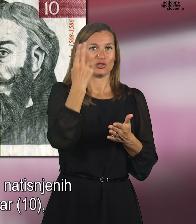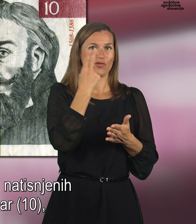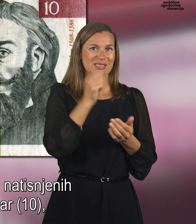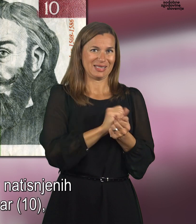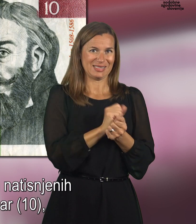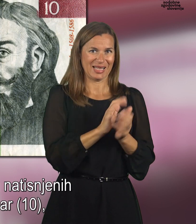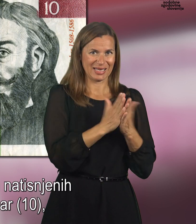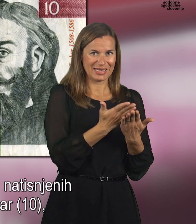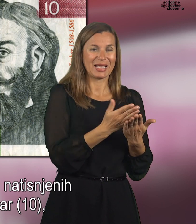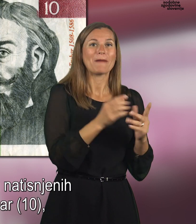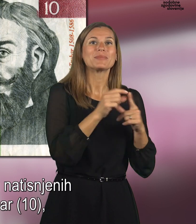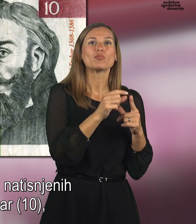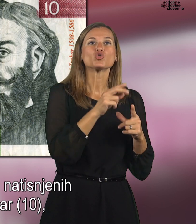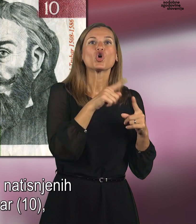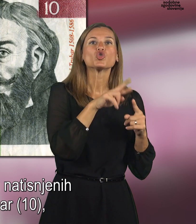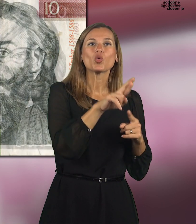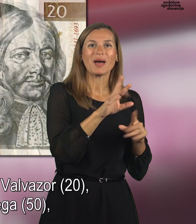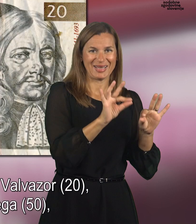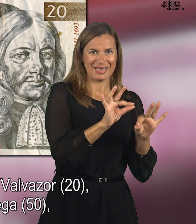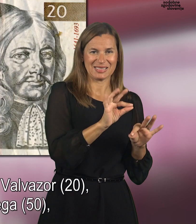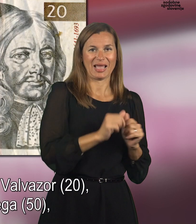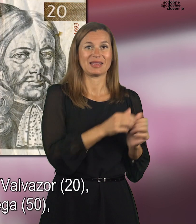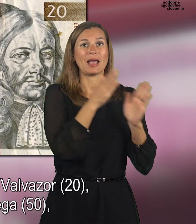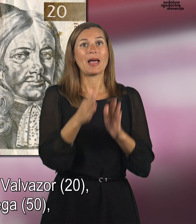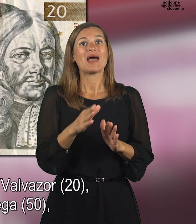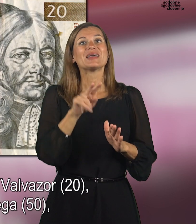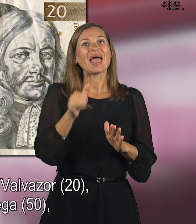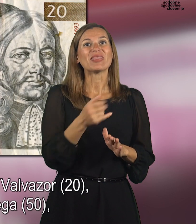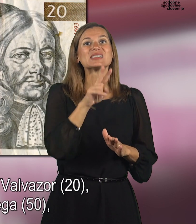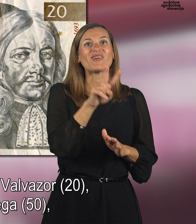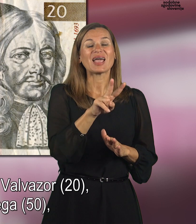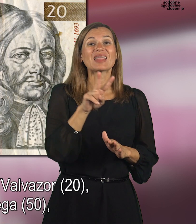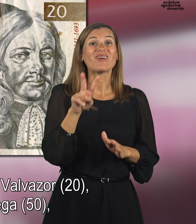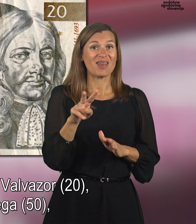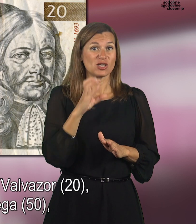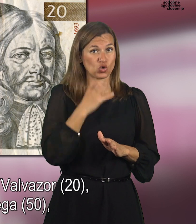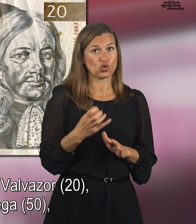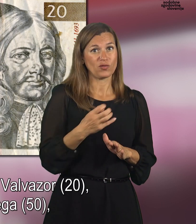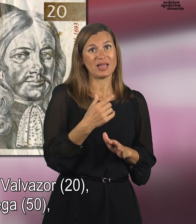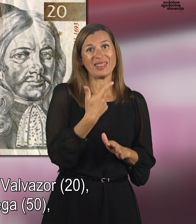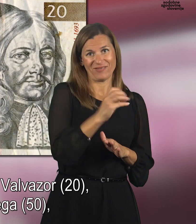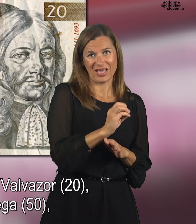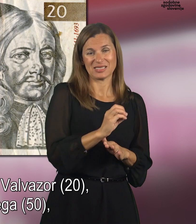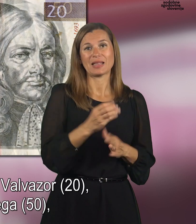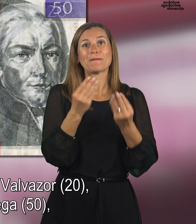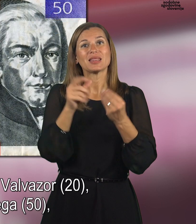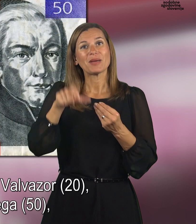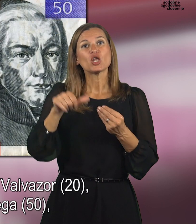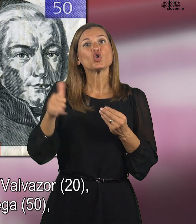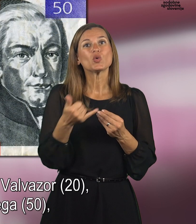Primoš Trubar, deset, polihistor Janez Vajkar-Dvalvazor, dvajset, matematik Juri Vega,